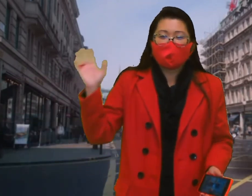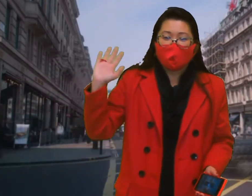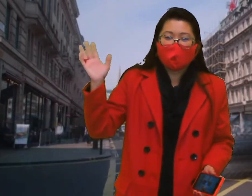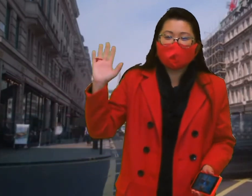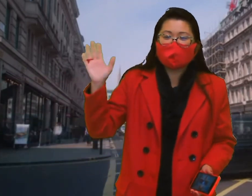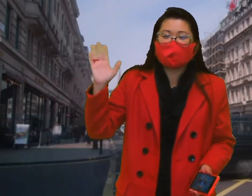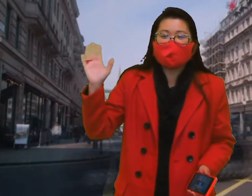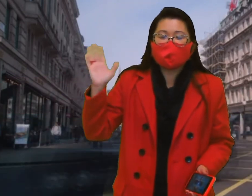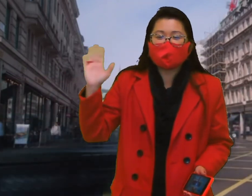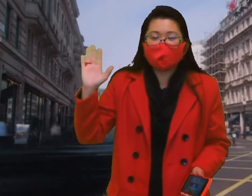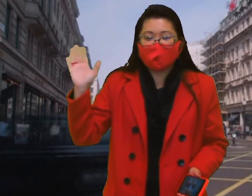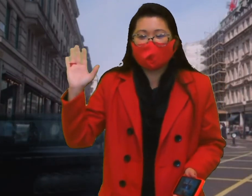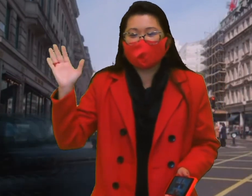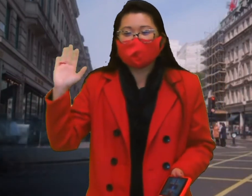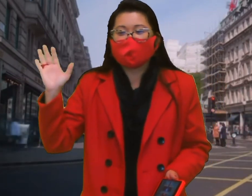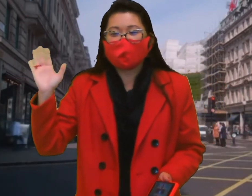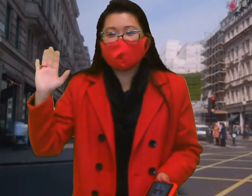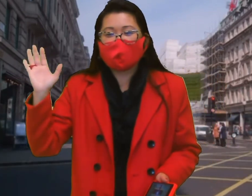mais e até breve. Bye, bye! Tchau!